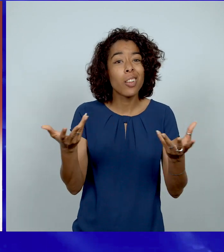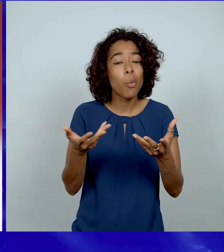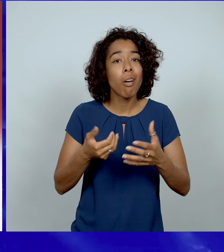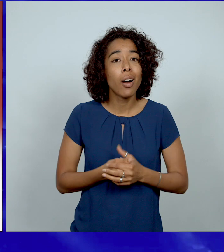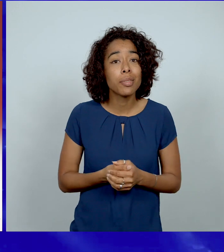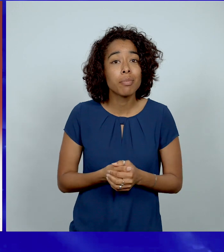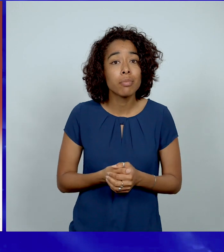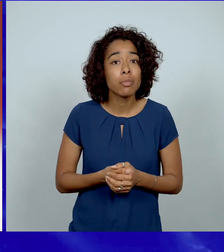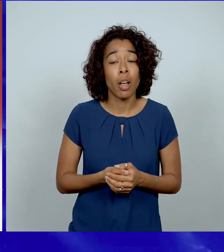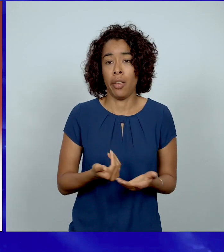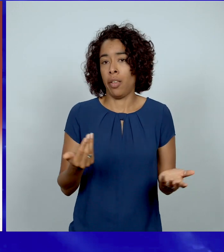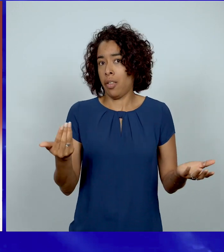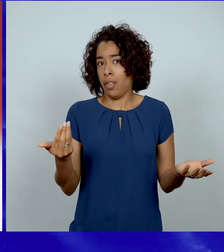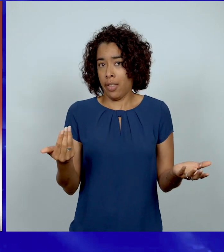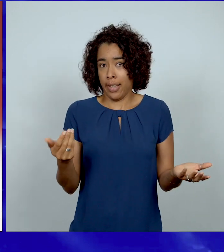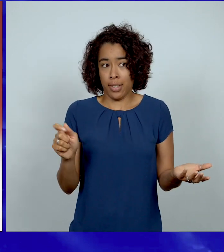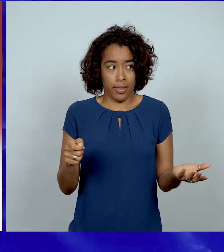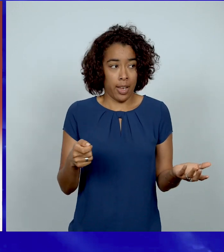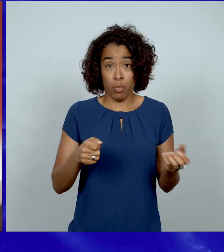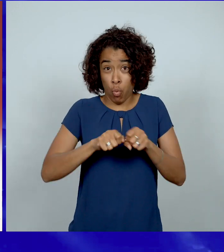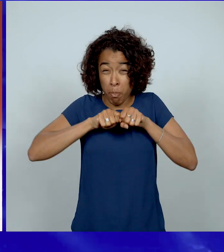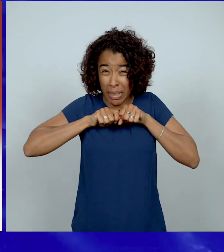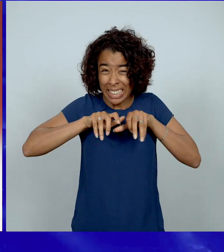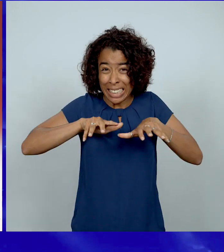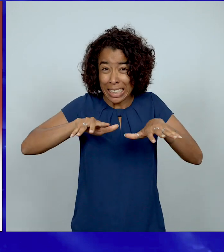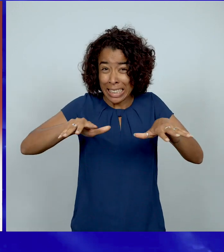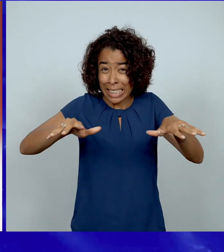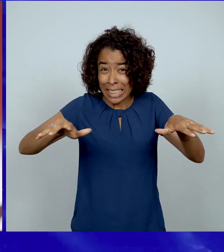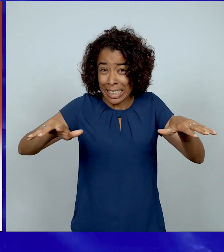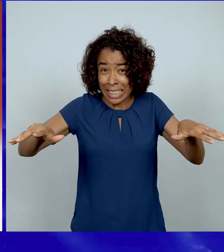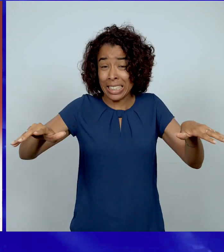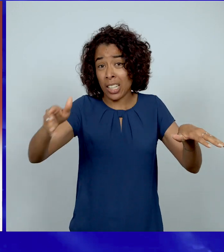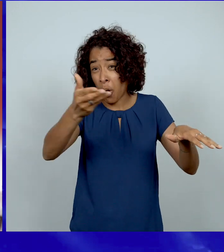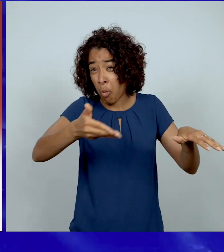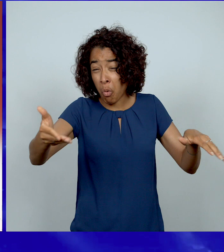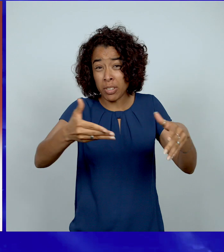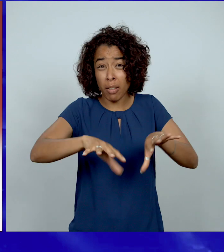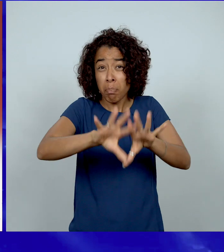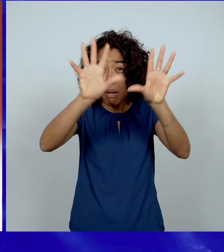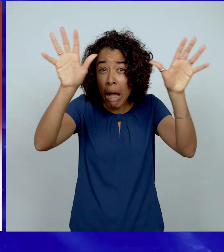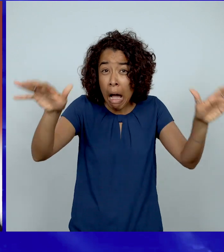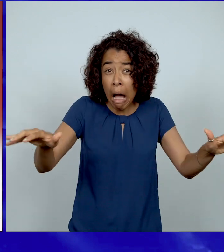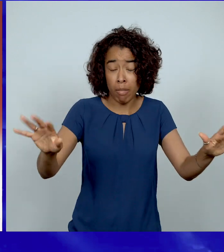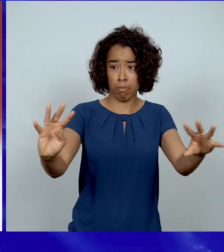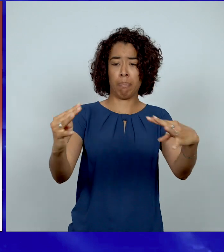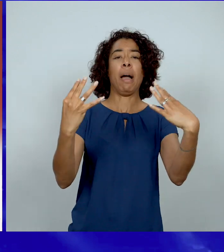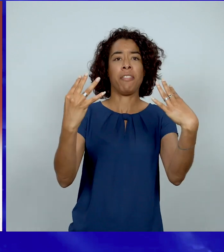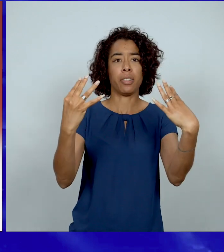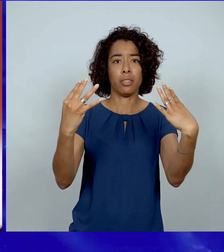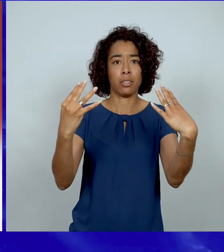? Alors que ce message est diffusé dans différents endroits, sur différentes plateformes, des milliers de personnes. Je ne pas faire un